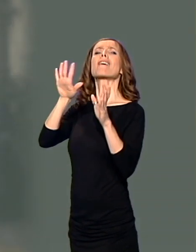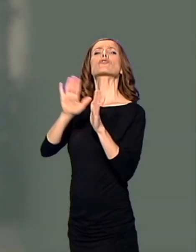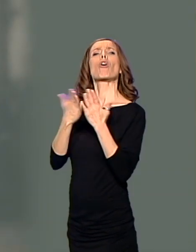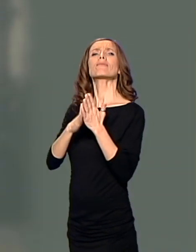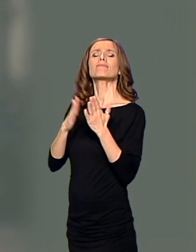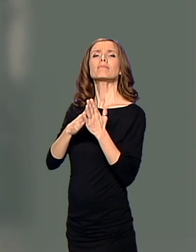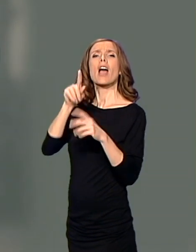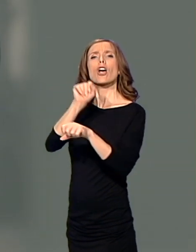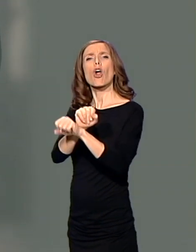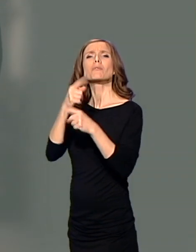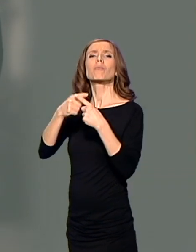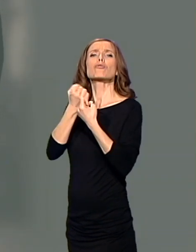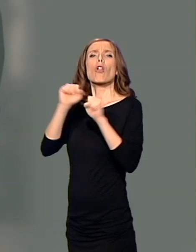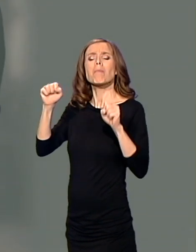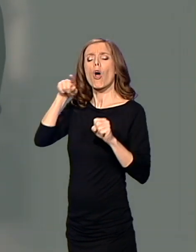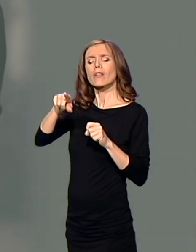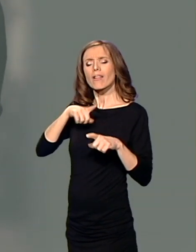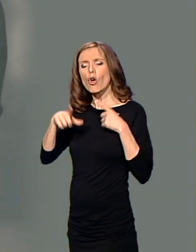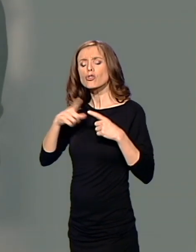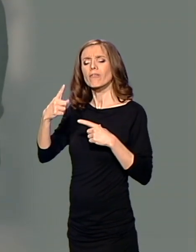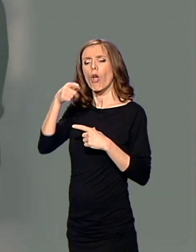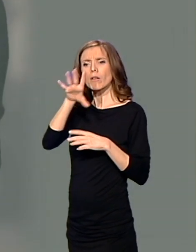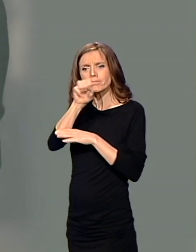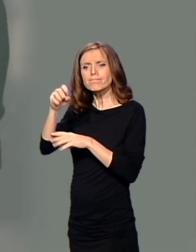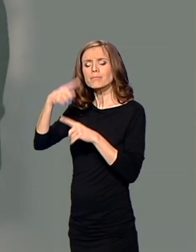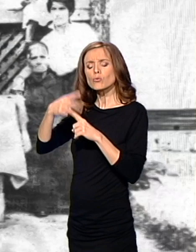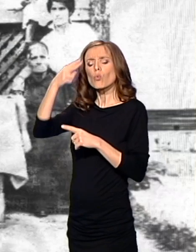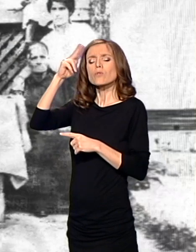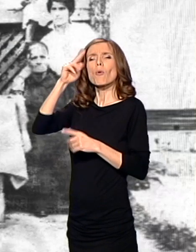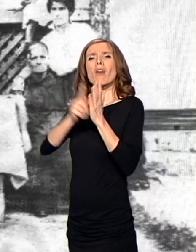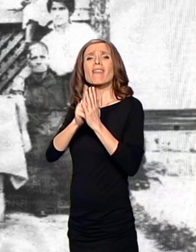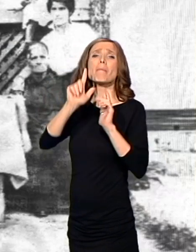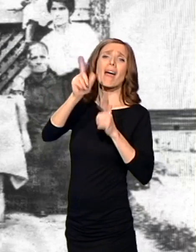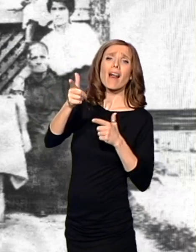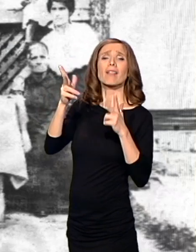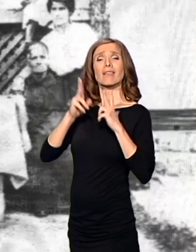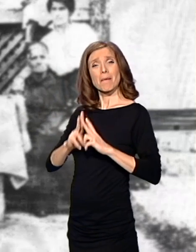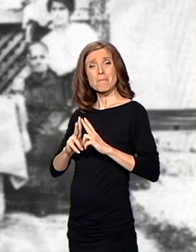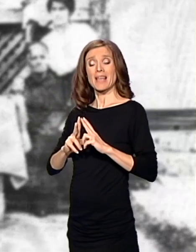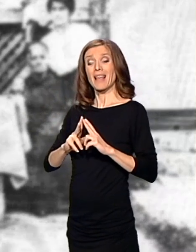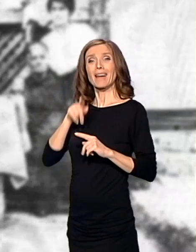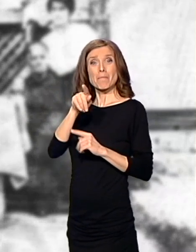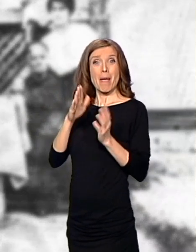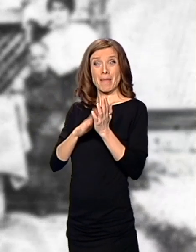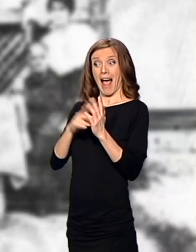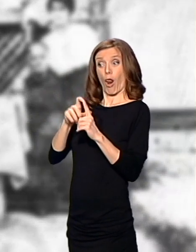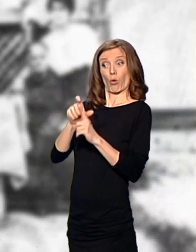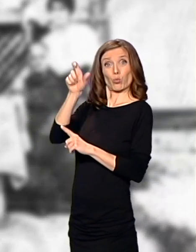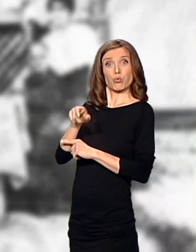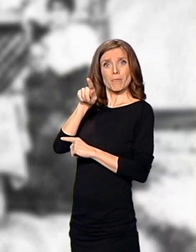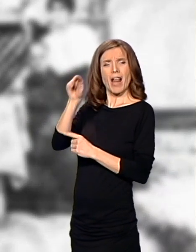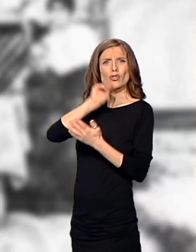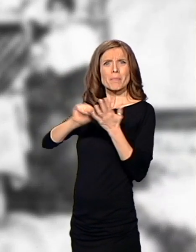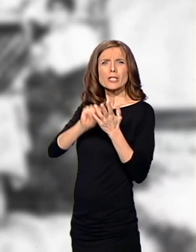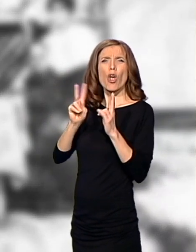doživlja i opažanja i uspomene u ratu i miru. Kao svedok i savremenik, Mihajlo Dušmanić ispisuje dramatične redove